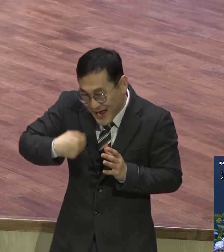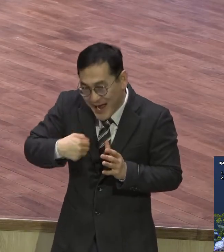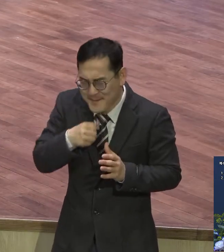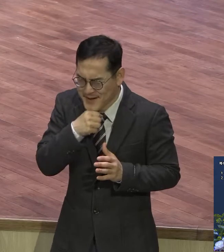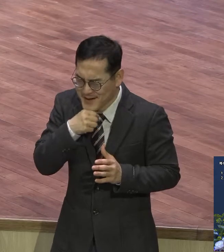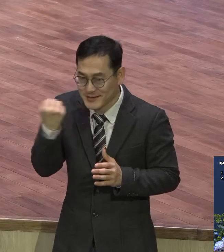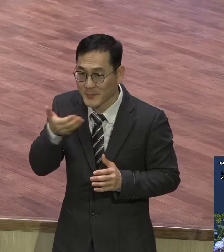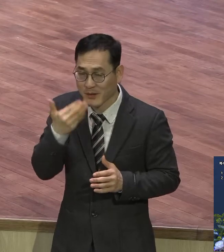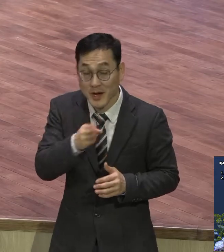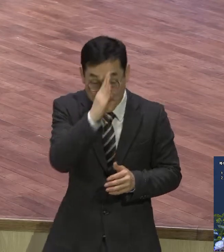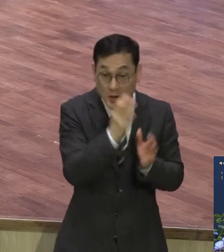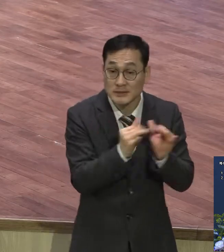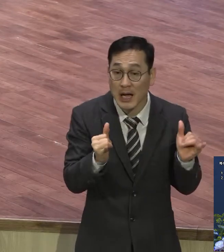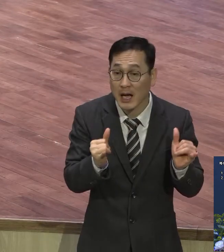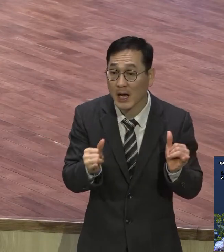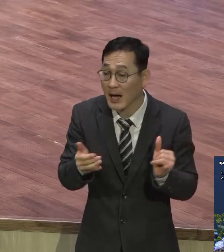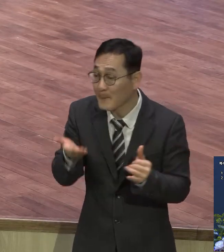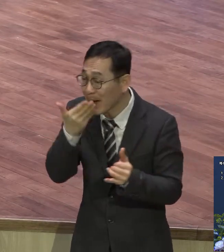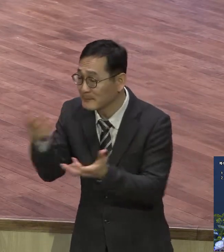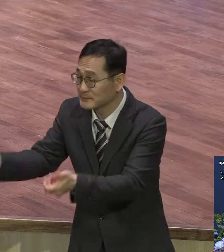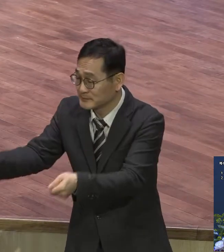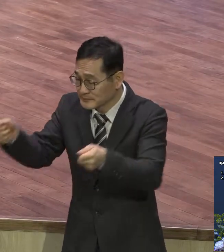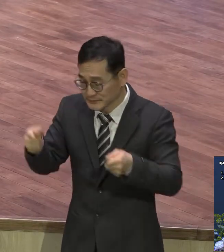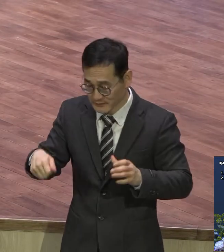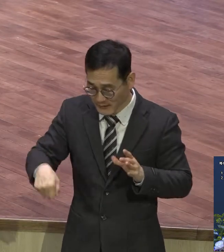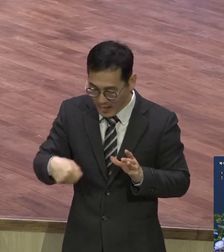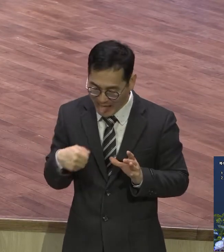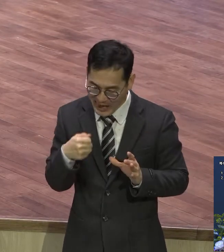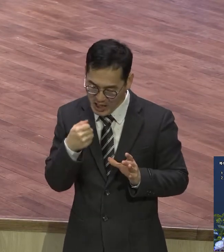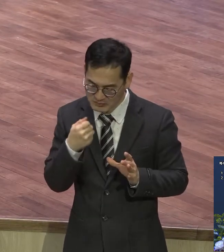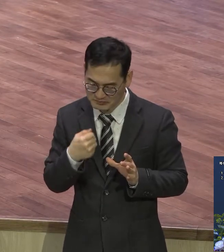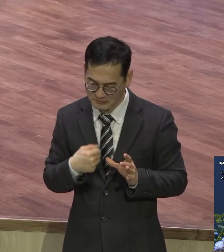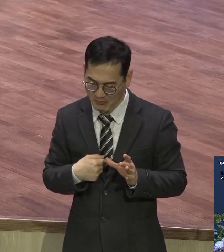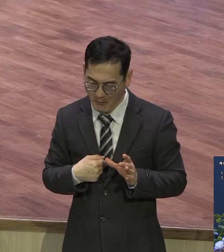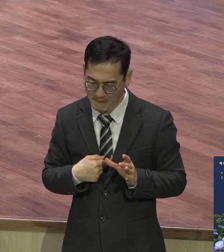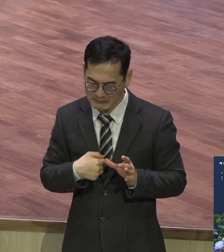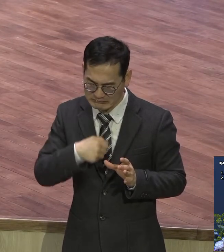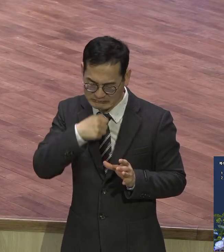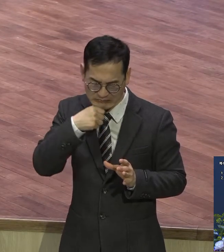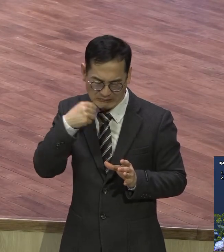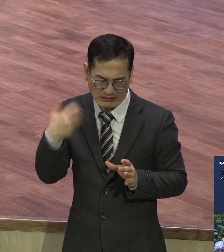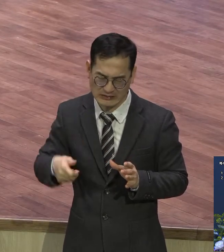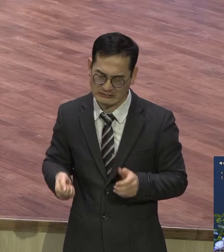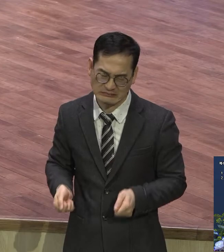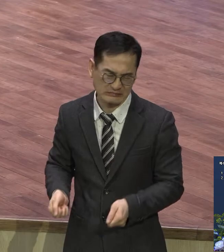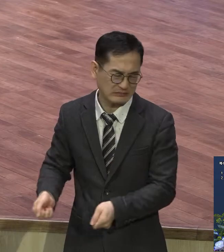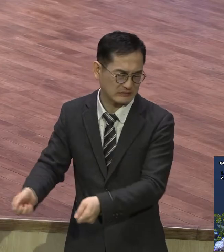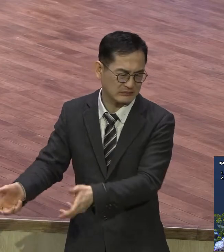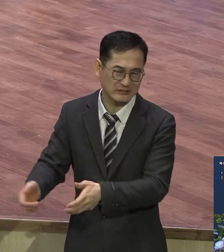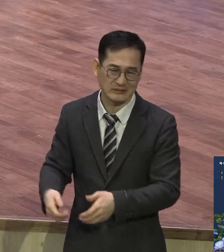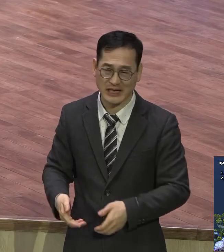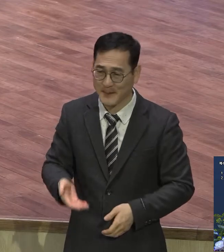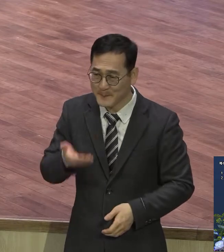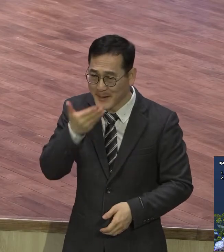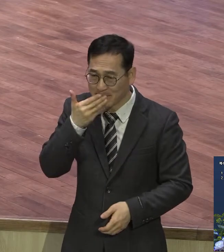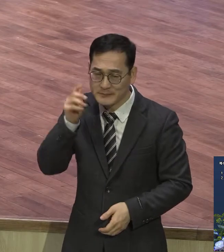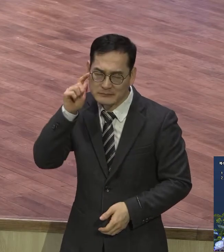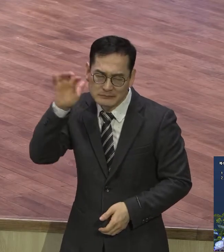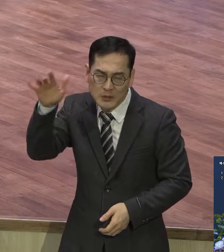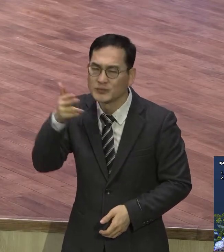병든 사람은 삼세기 밥도 다 못 먹어 소화도 안 돼 그리고 밥시간이 즐겁지도 기다리지도 안 해 소화가 안 되니까